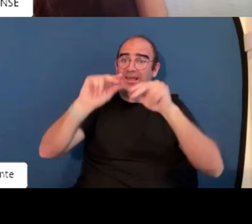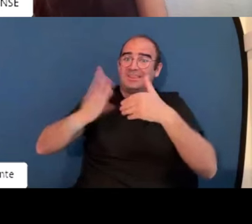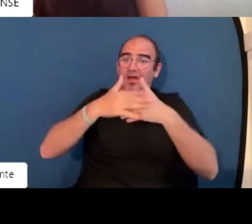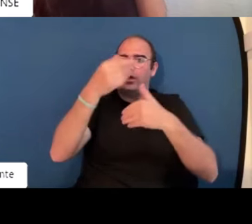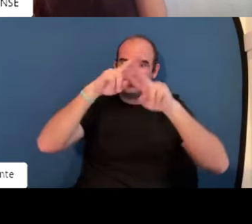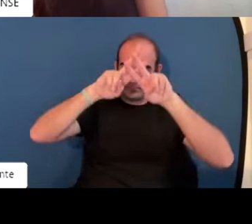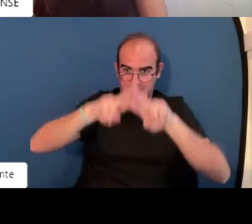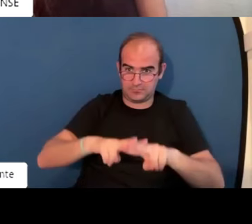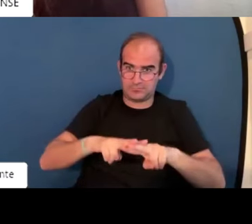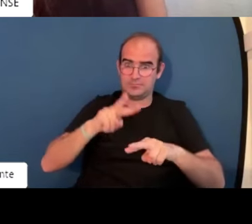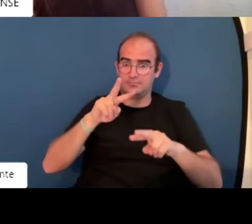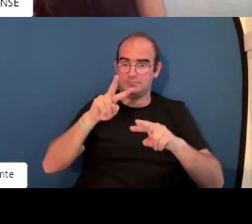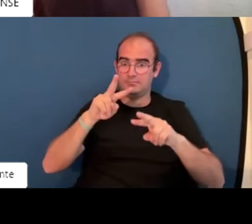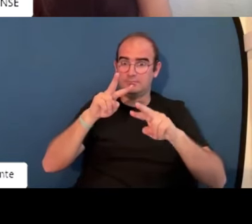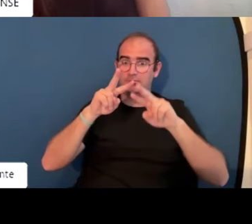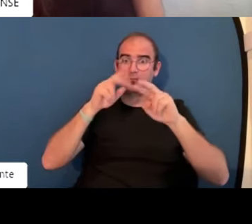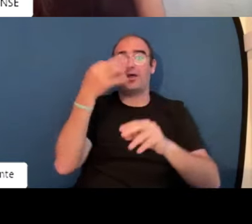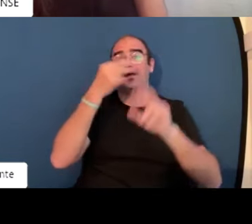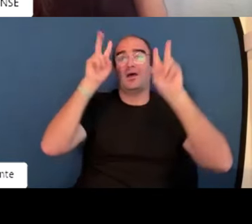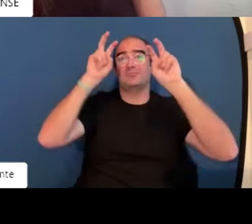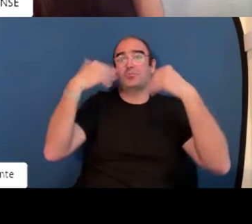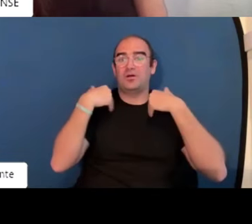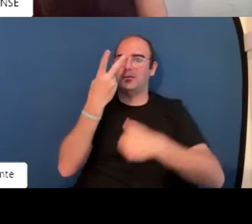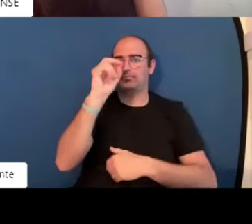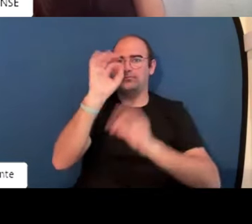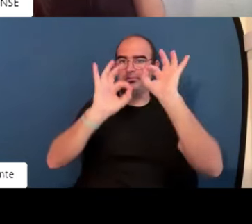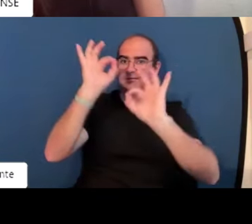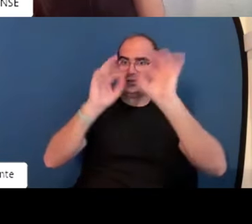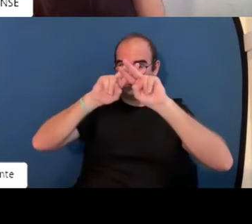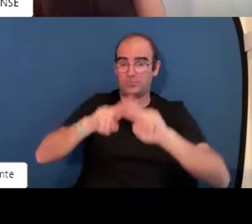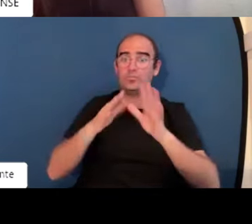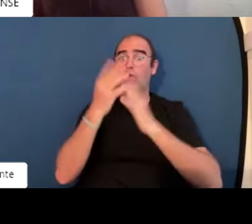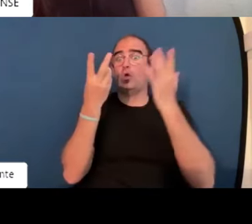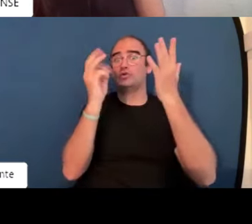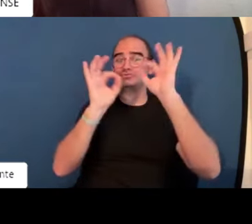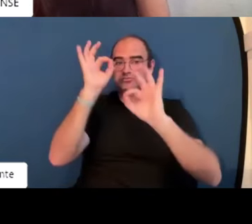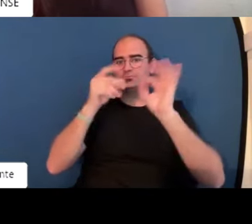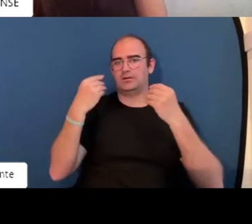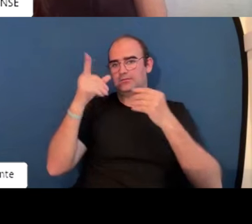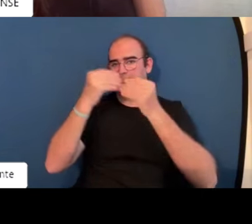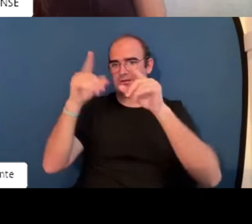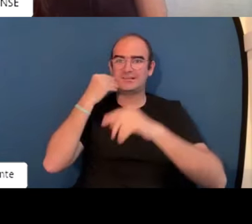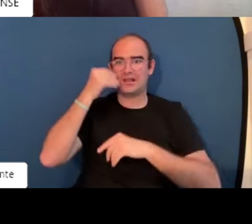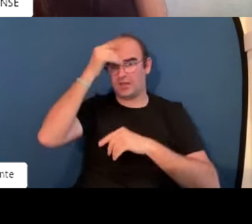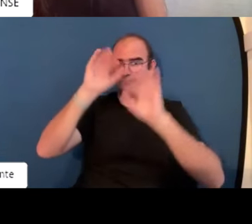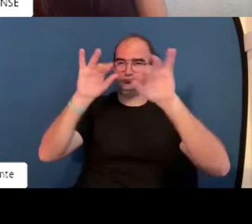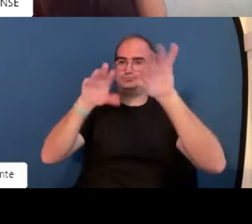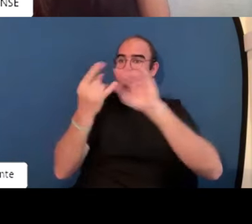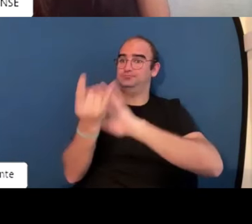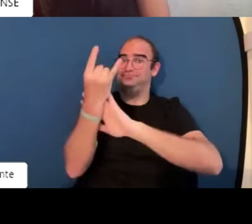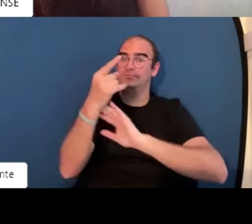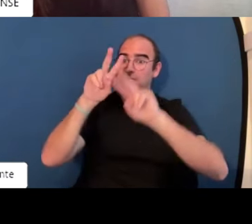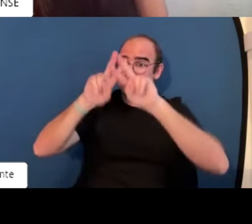confiar ciegamente en ChatGPT tenemos que hacer una revisión una revisión crítica y ser responsables cada